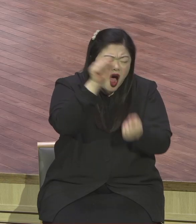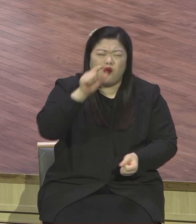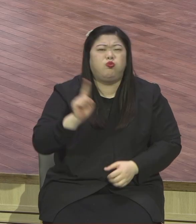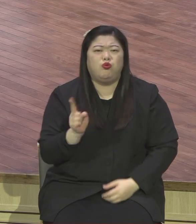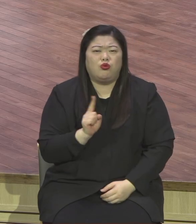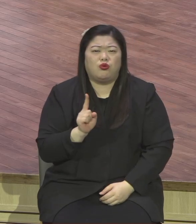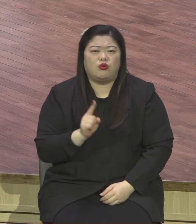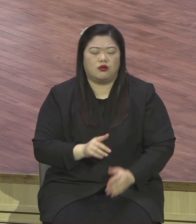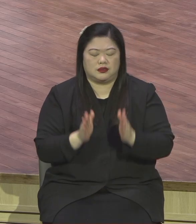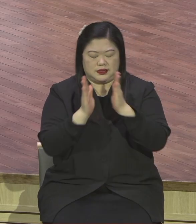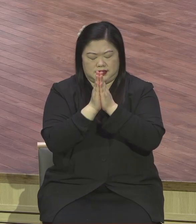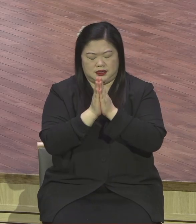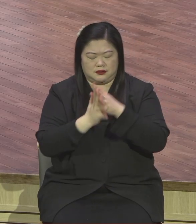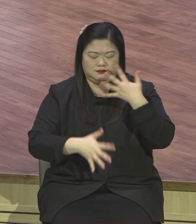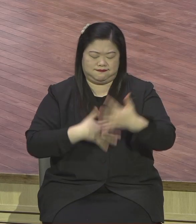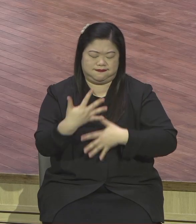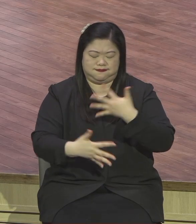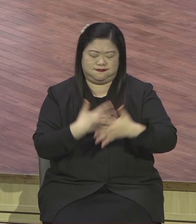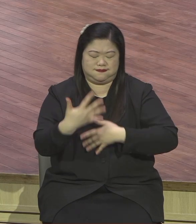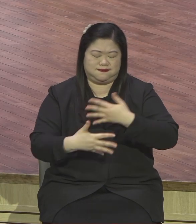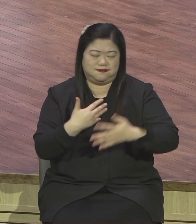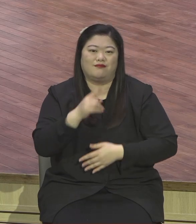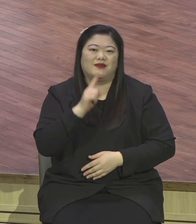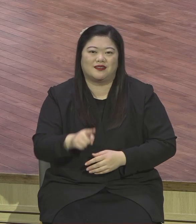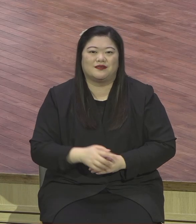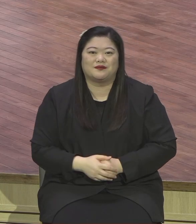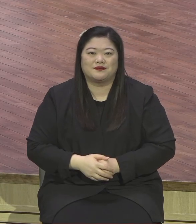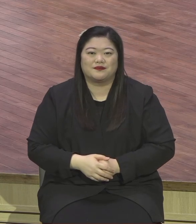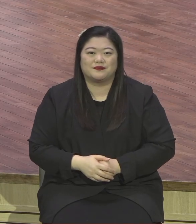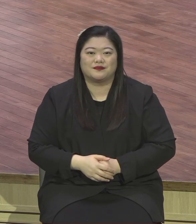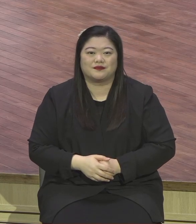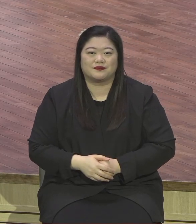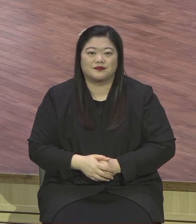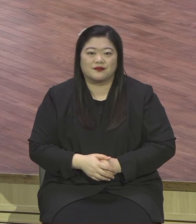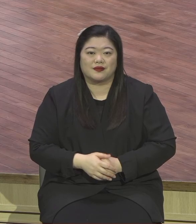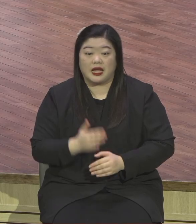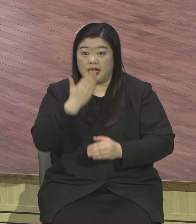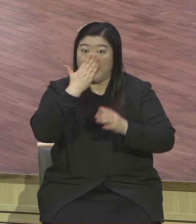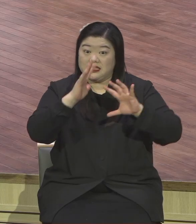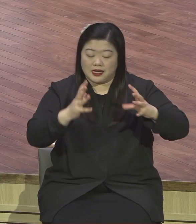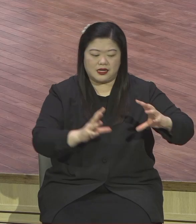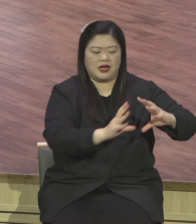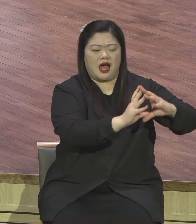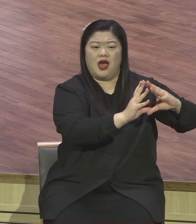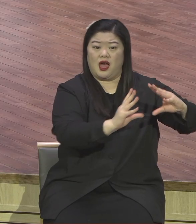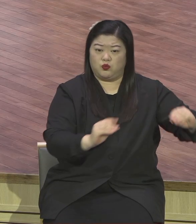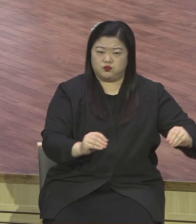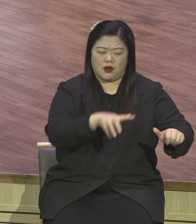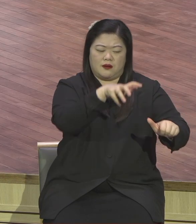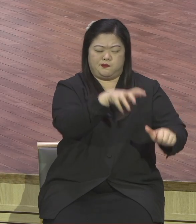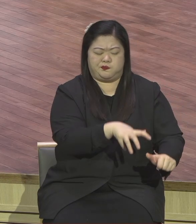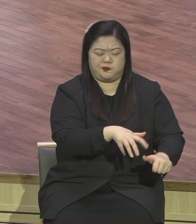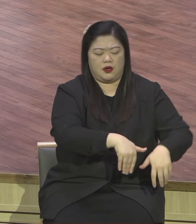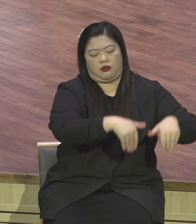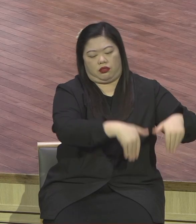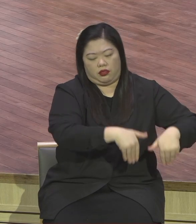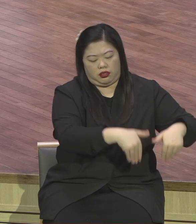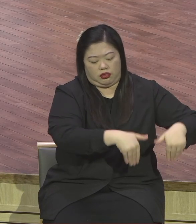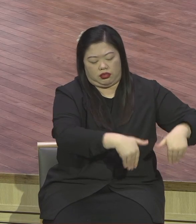기도의 입 본문 6절 철제로 보면 하나님께서 애국에서 온갖 노동으로 고통 나가던 이스라엘에 부르짖음을